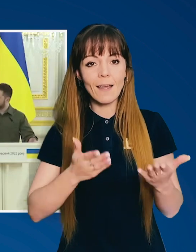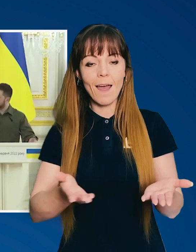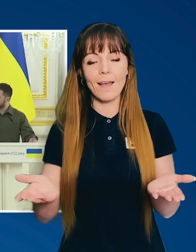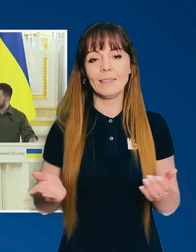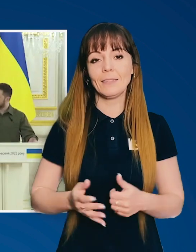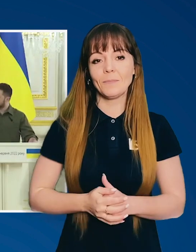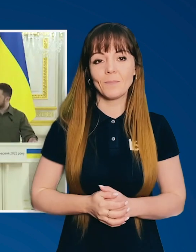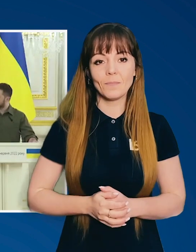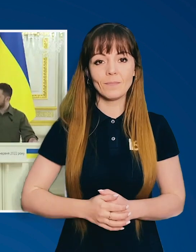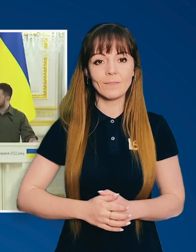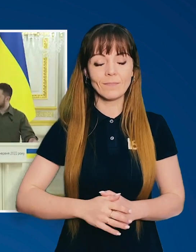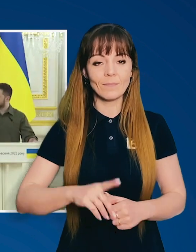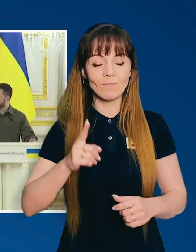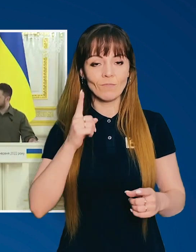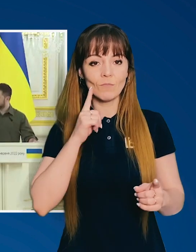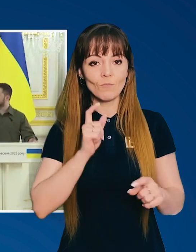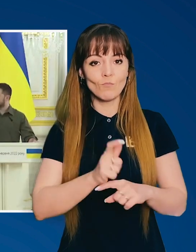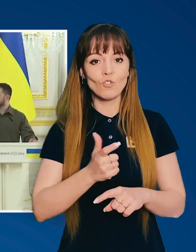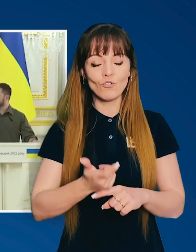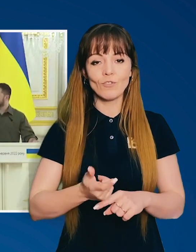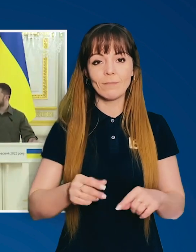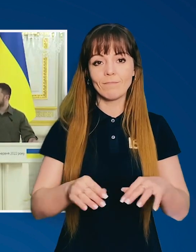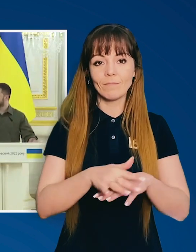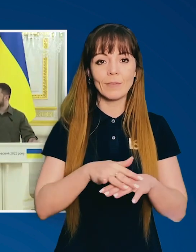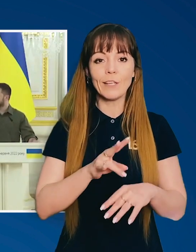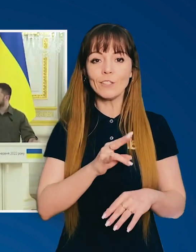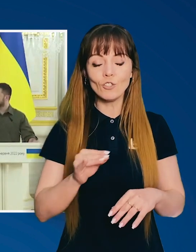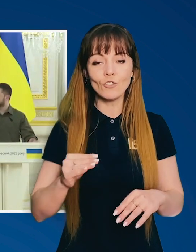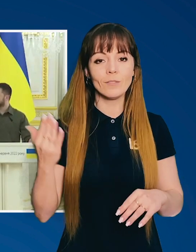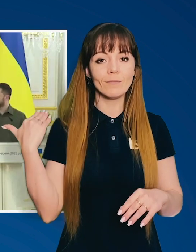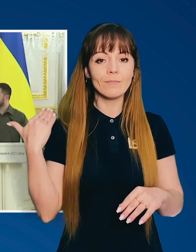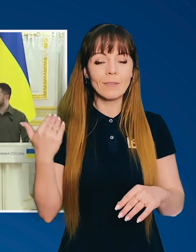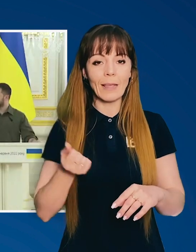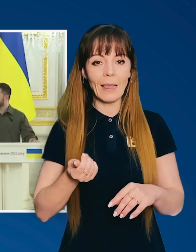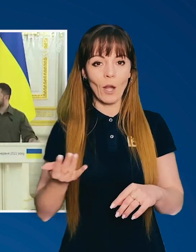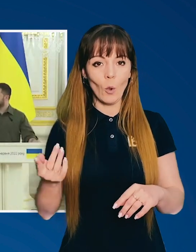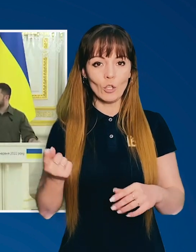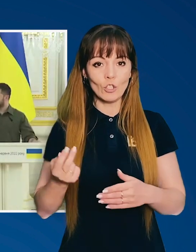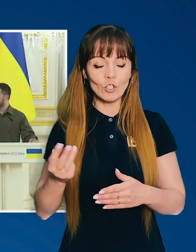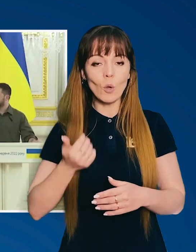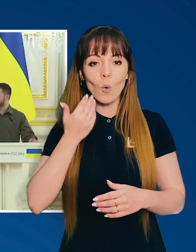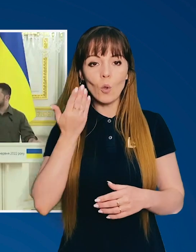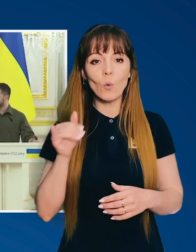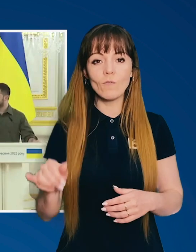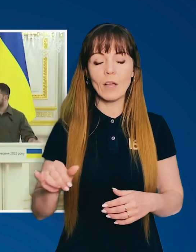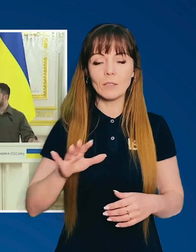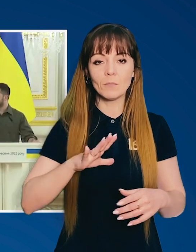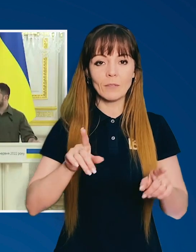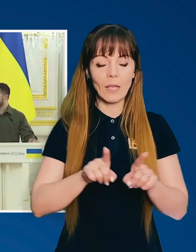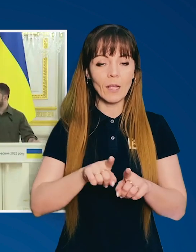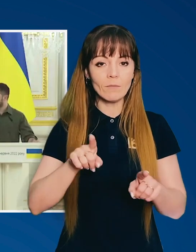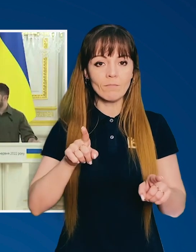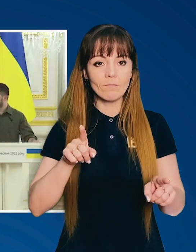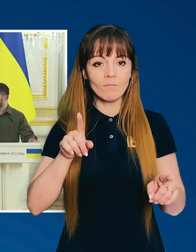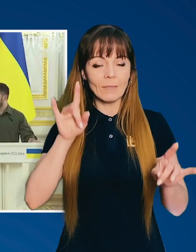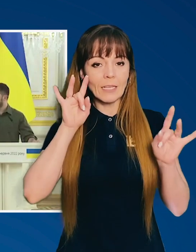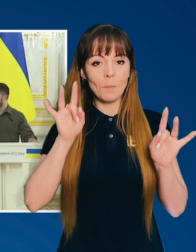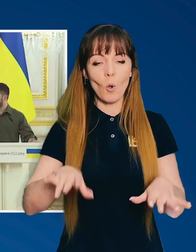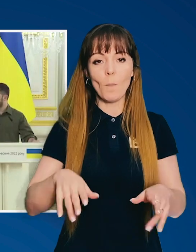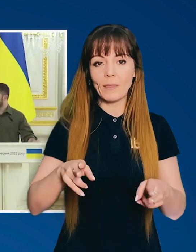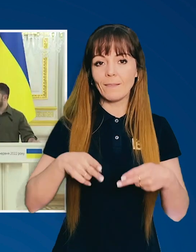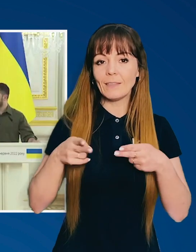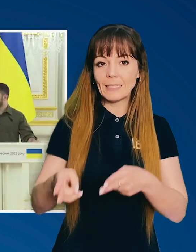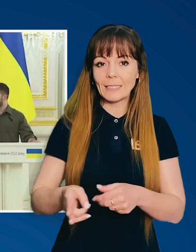до кафе, до странів. Значно більш активні, ніж кілька тижнів тому, коли у нас був такий